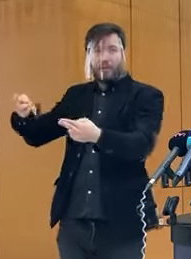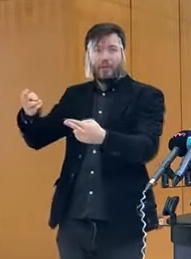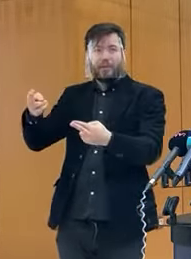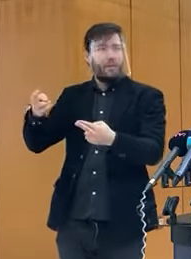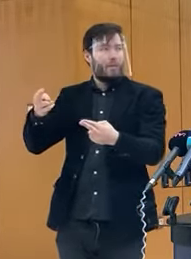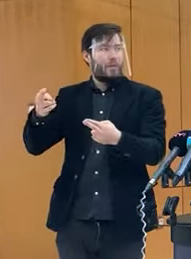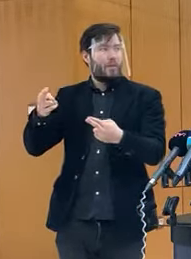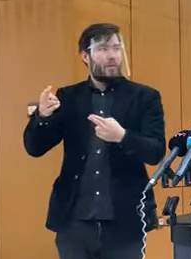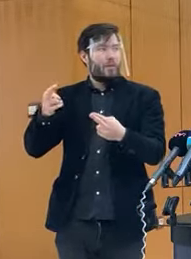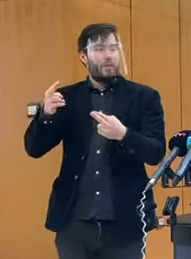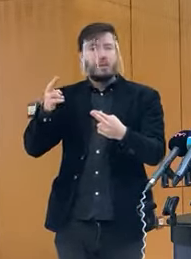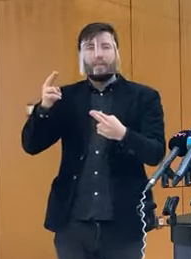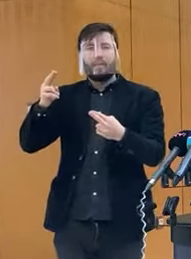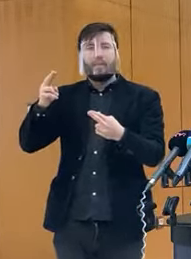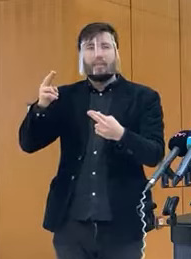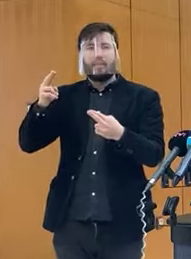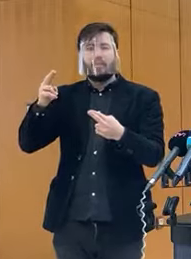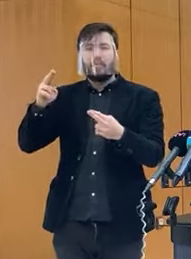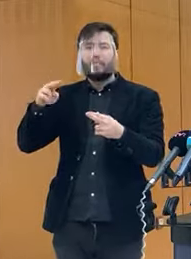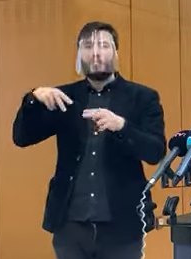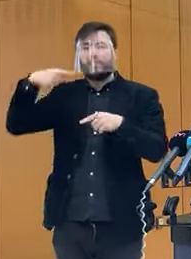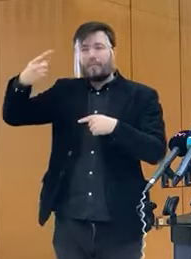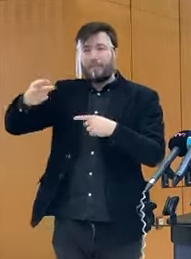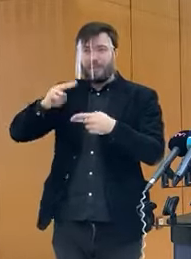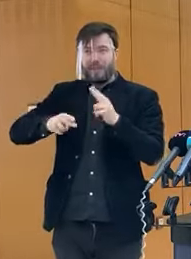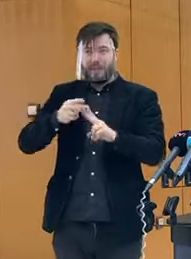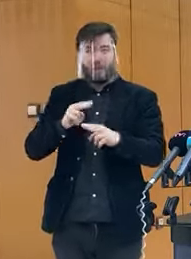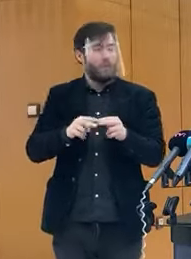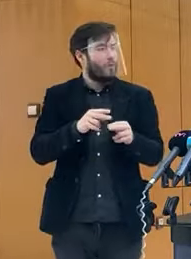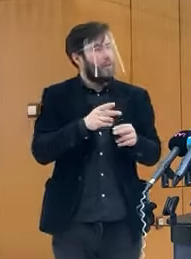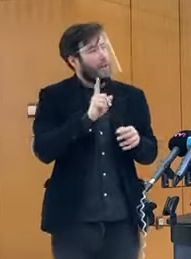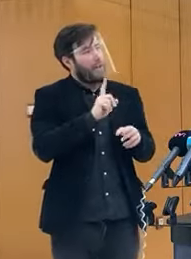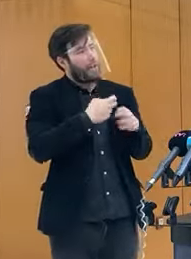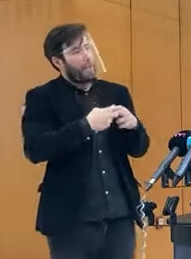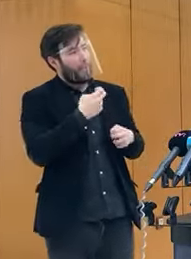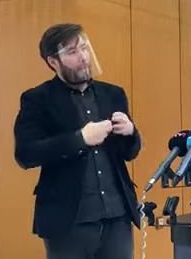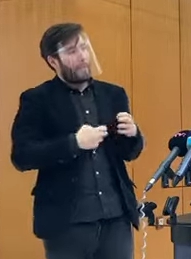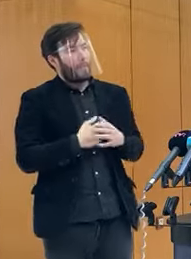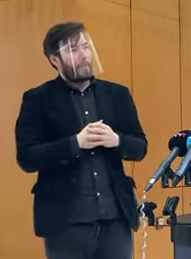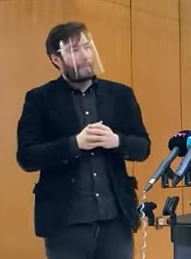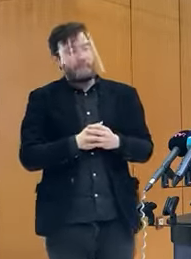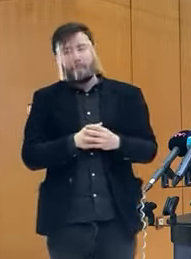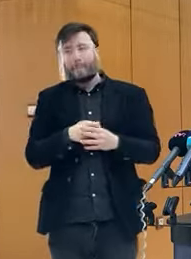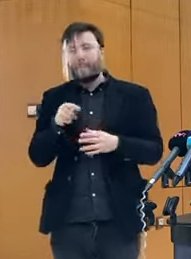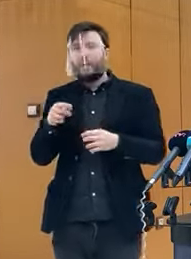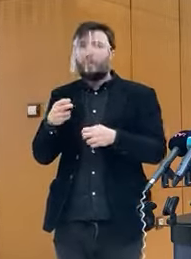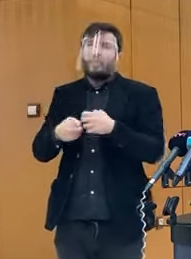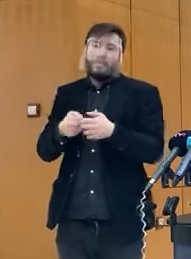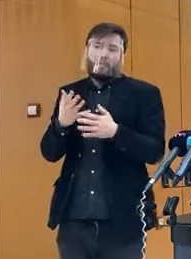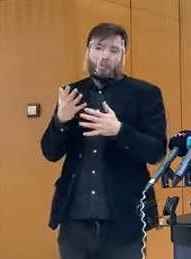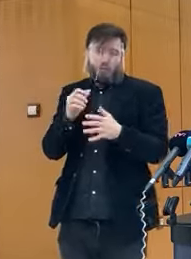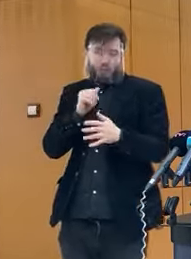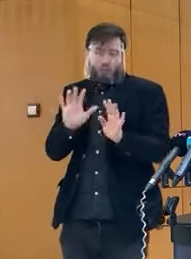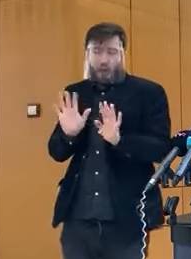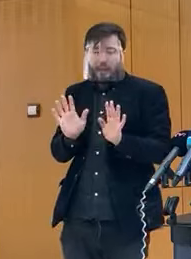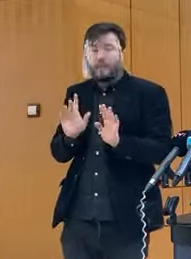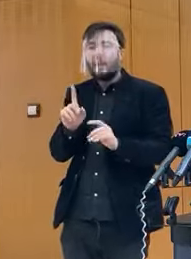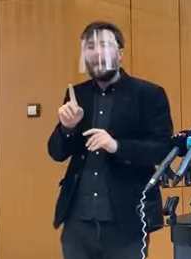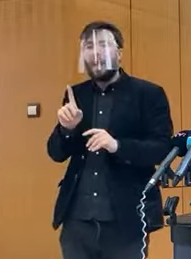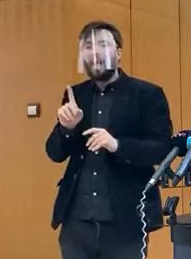stredu. Aký je tam problém? Tam problém nie je žiadny, ale